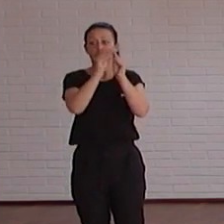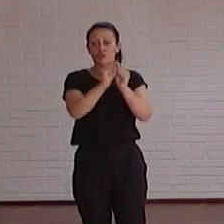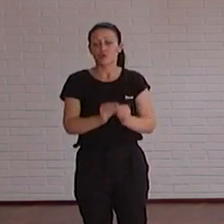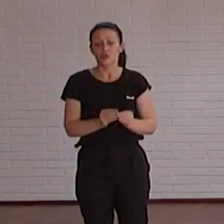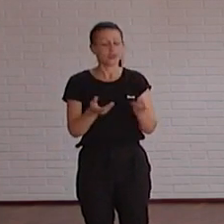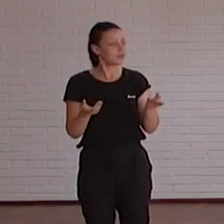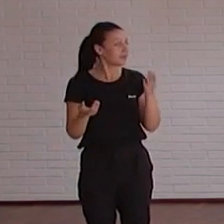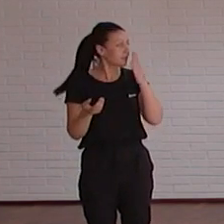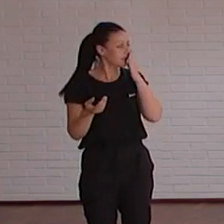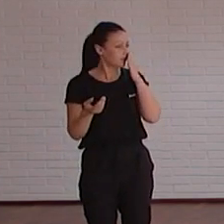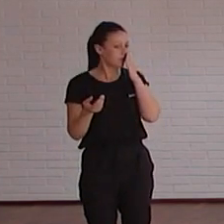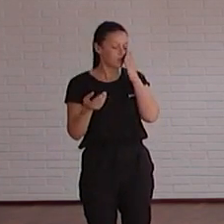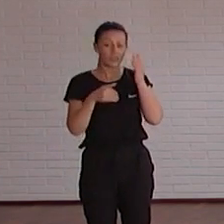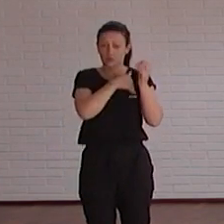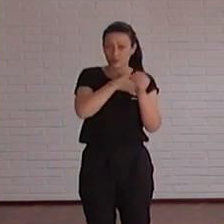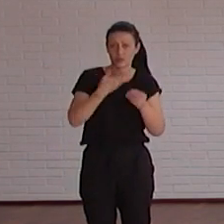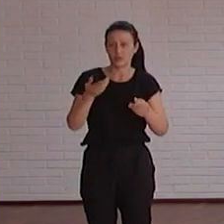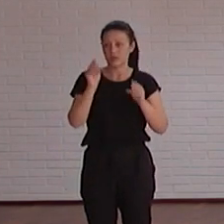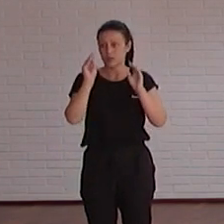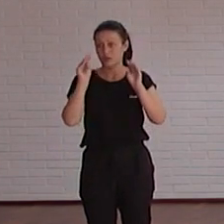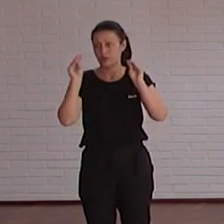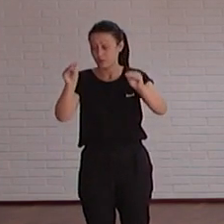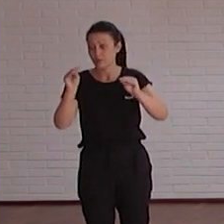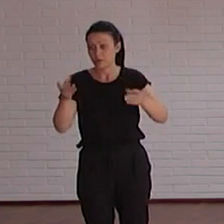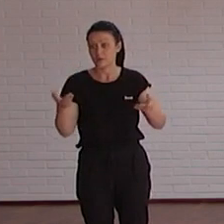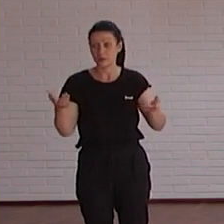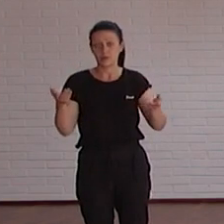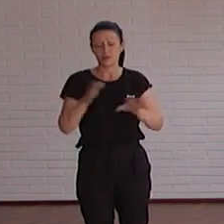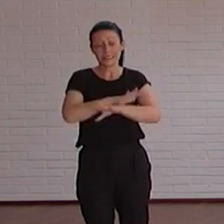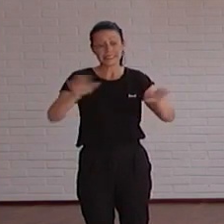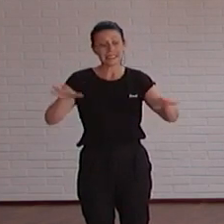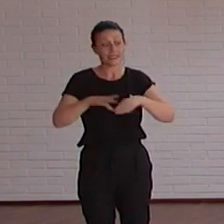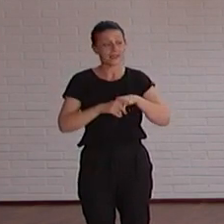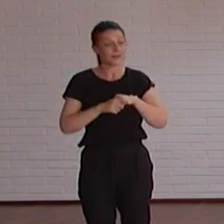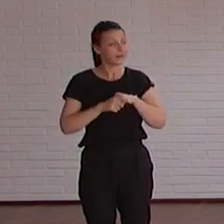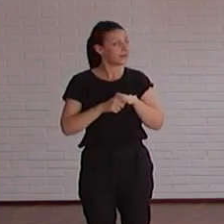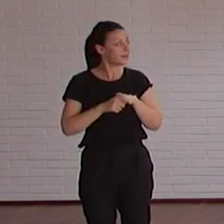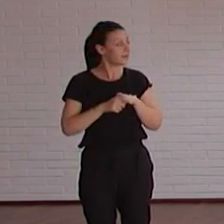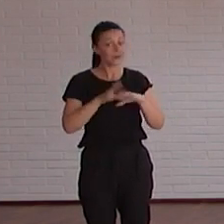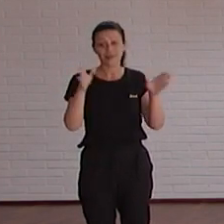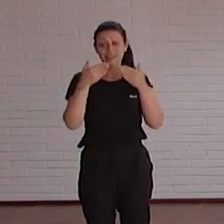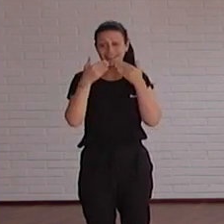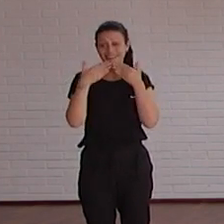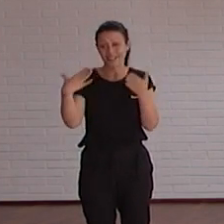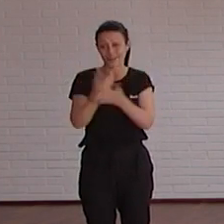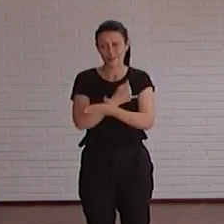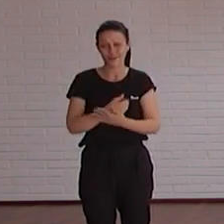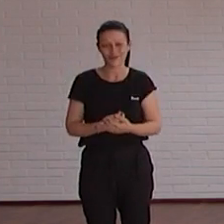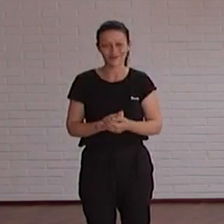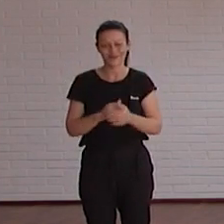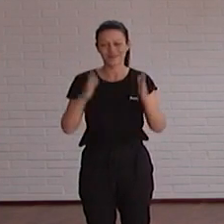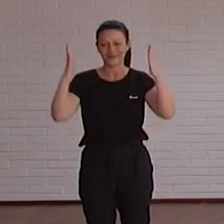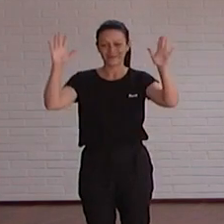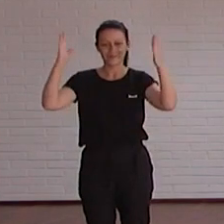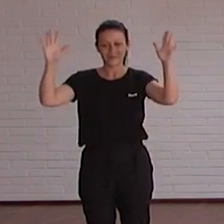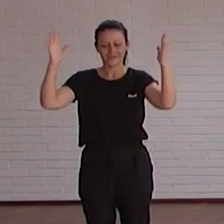o de estudiantes etcétera de la formación etcétera así que no pues nada lo he dicho muchas gracias a todos muchas gracias